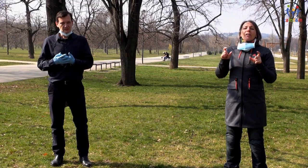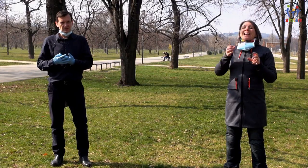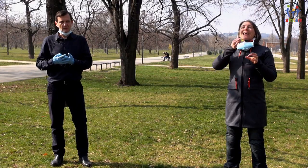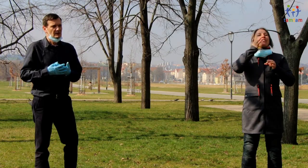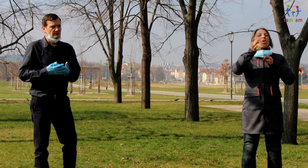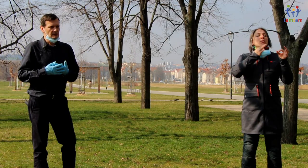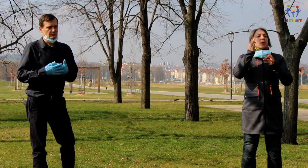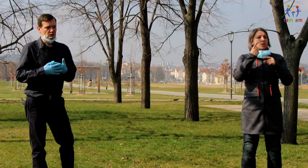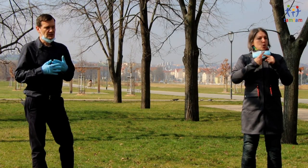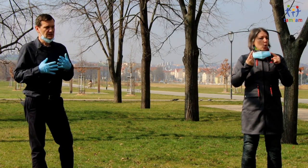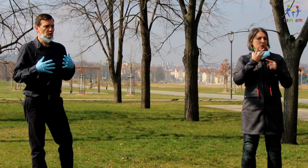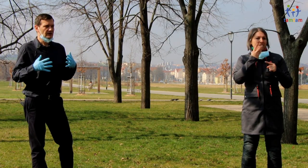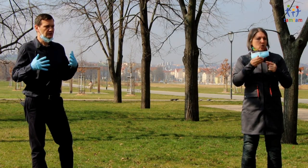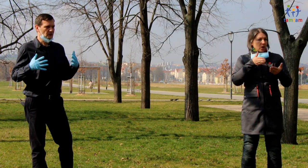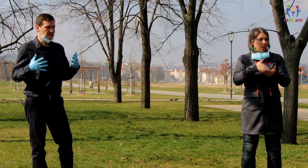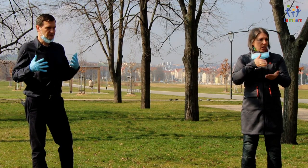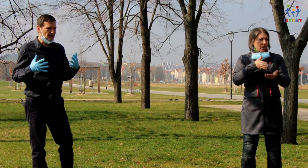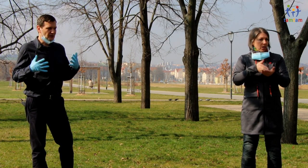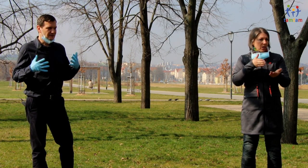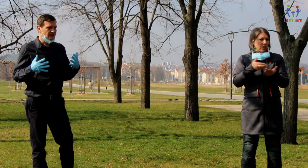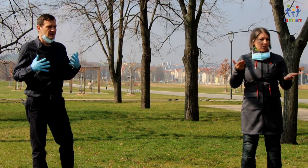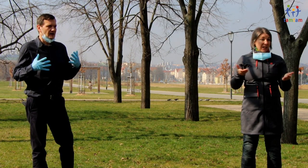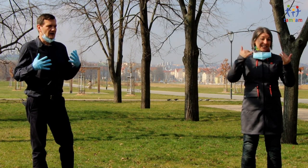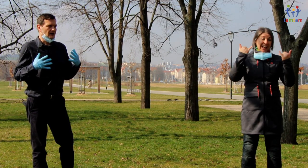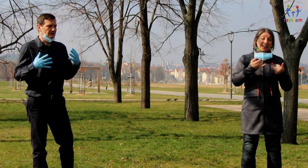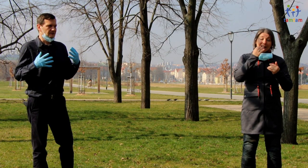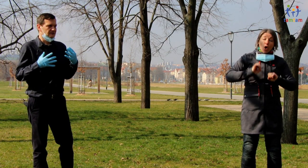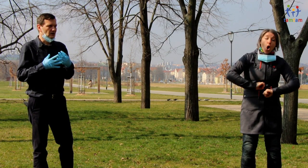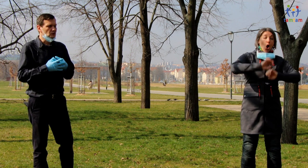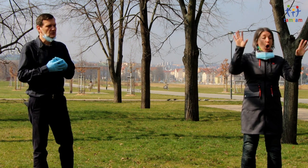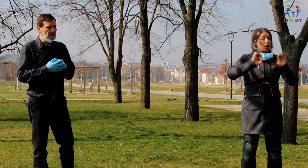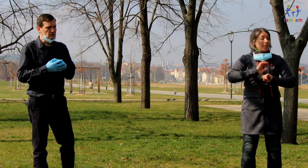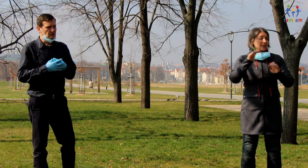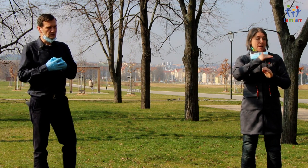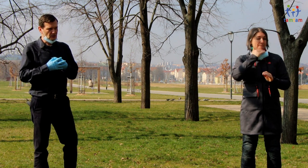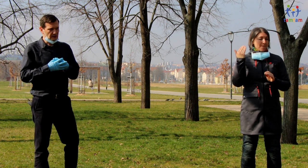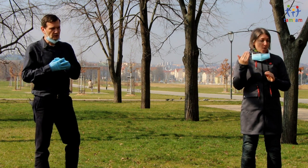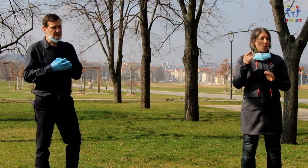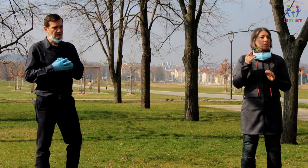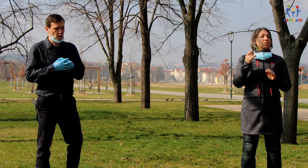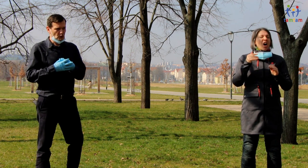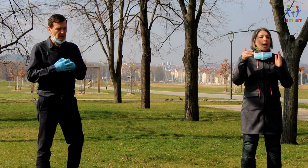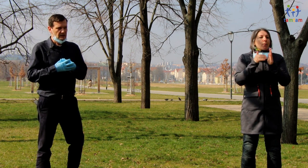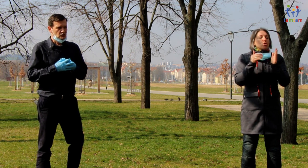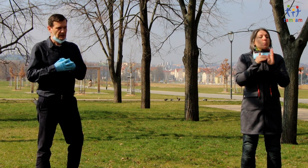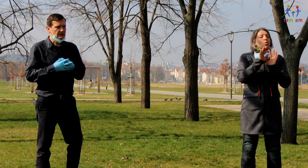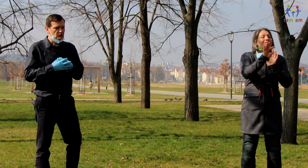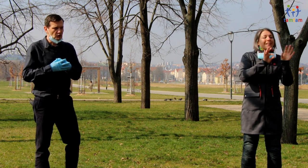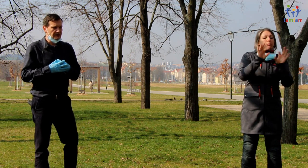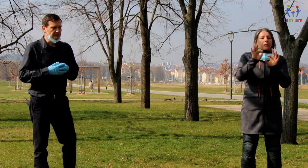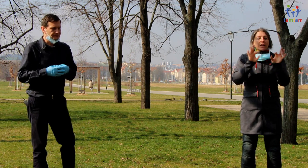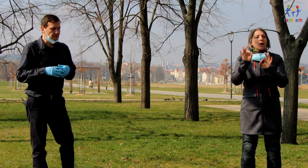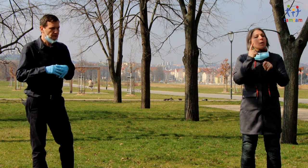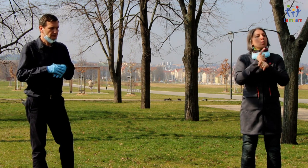informacím. V současné době je informací záplava a jde o to zorientovat se v tom, co je